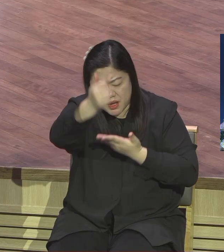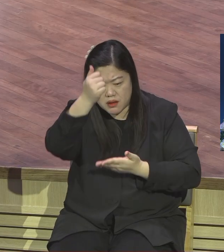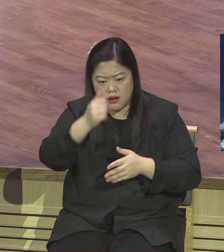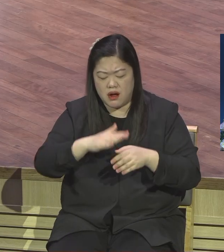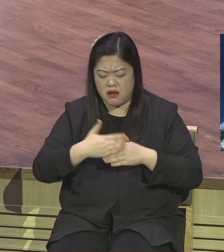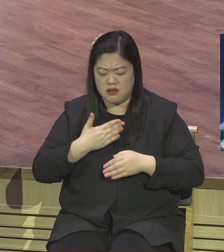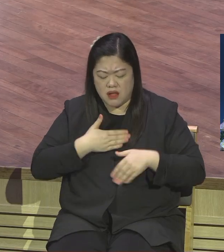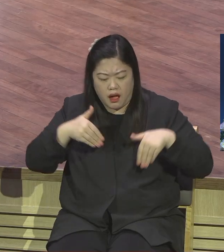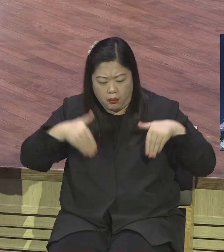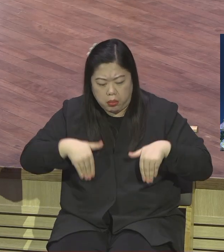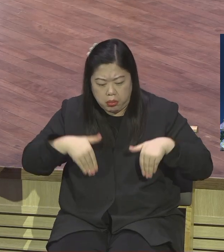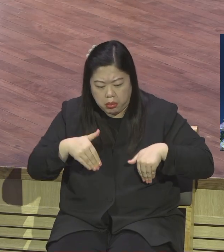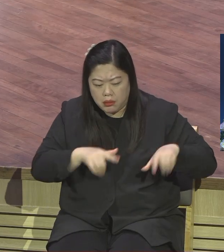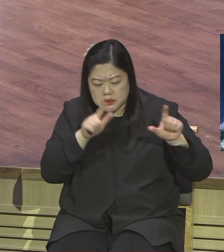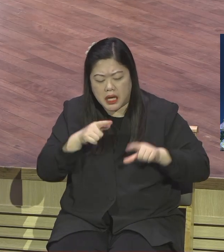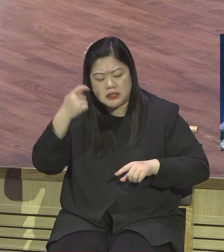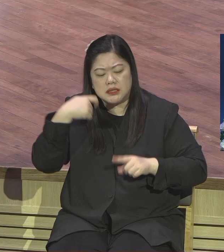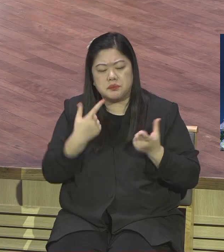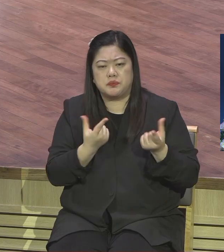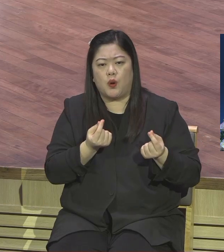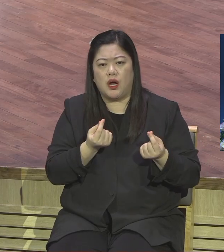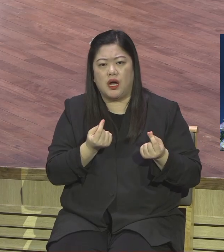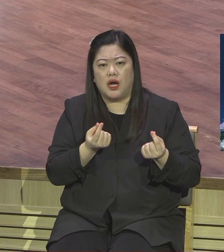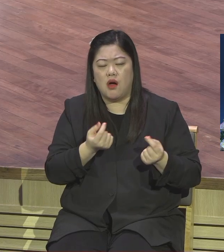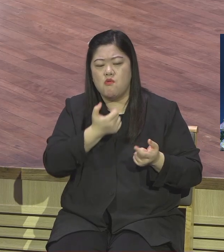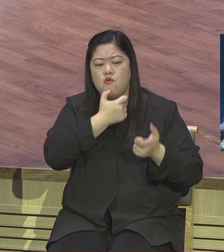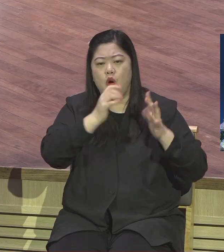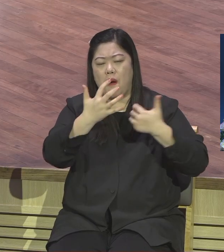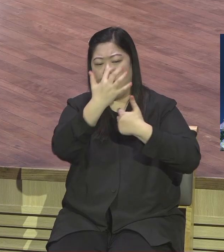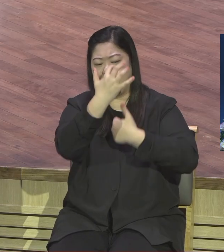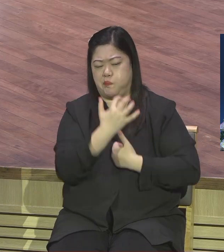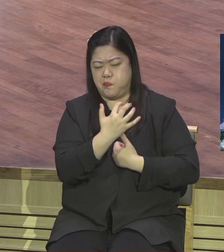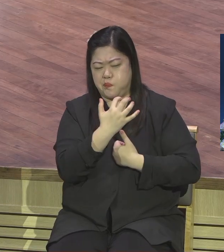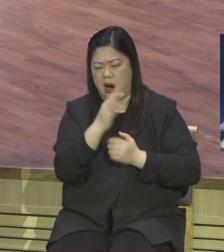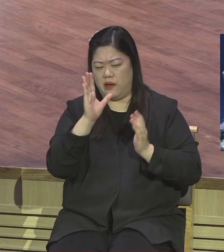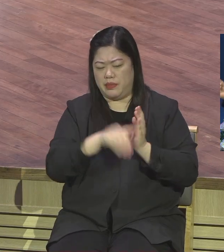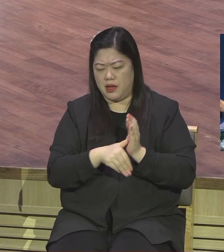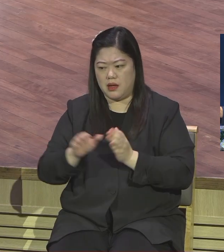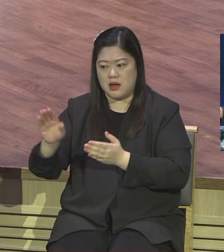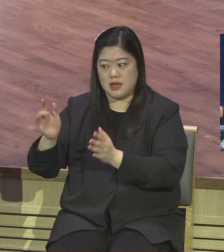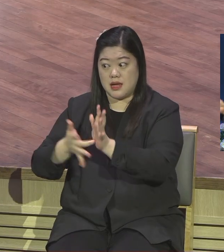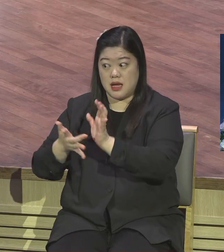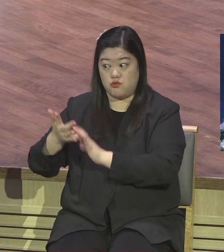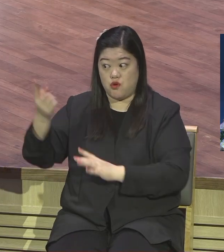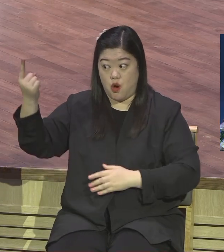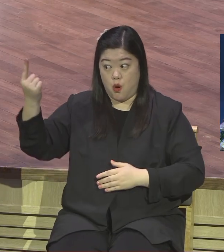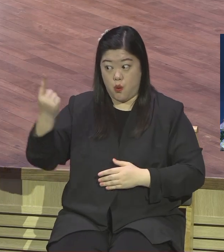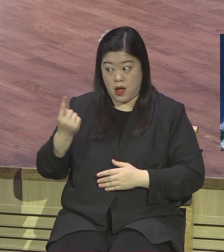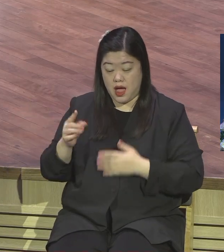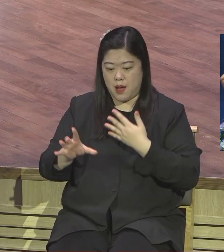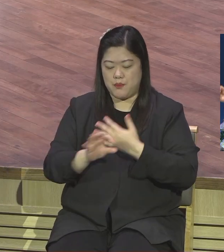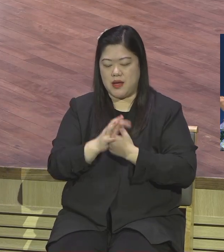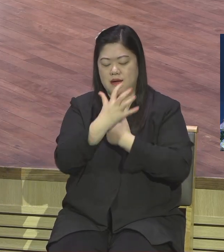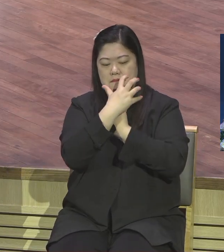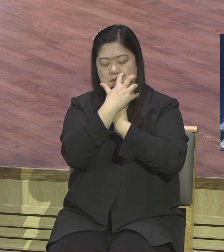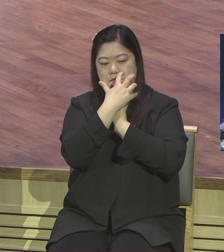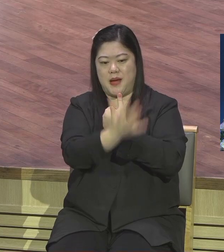이런 로마의 압제로부터 자신들을 구원해 줄 구원해 줄 정치적